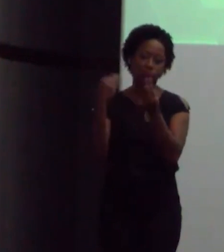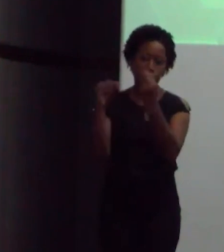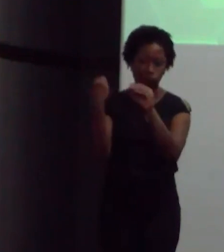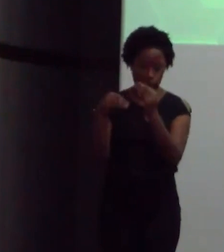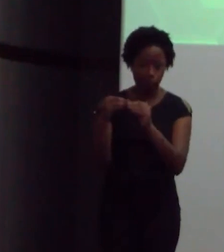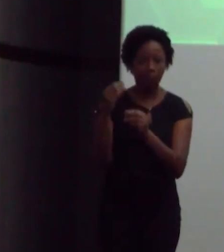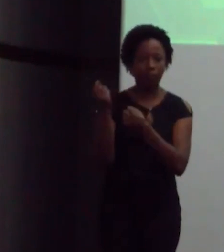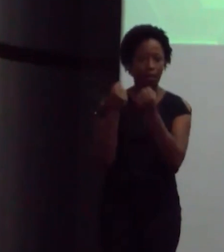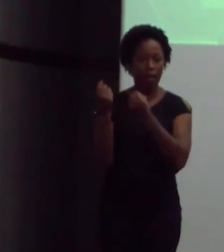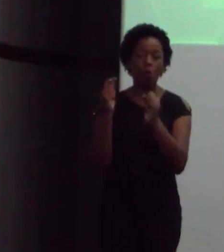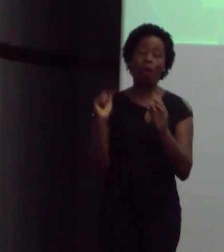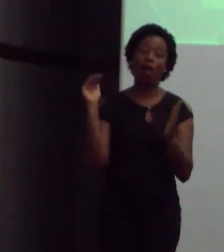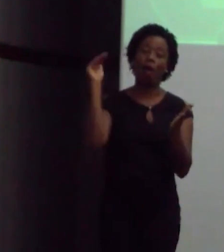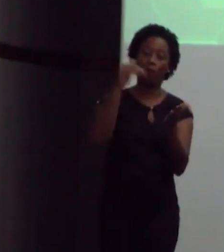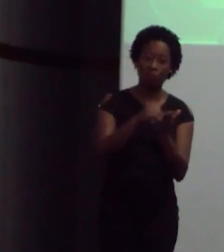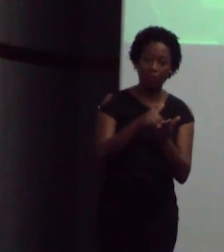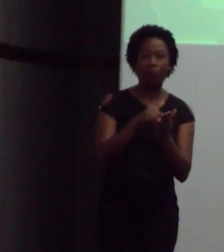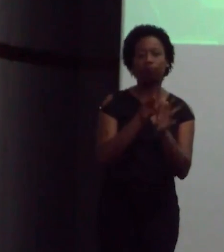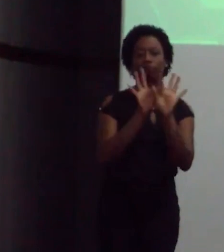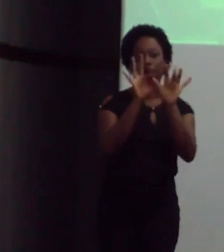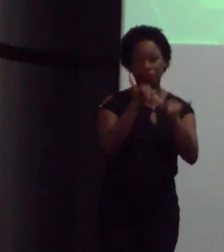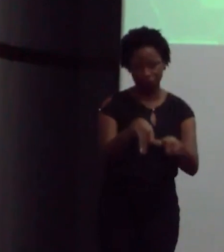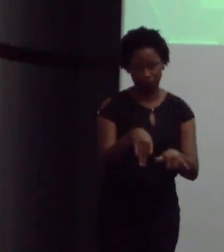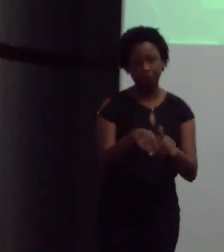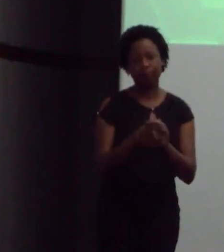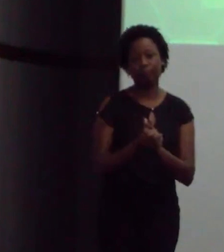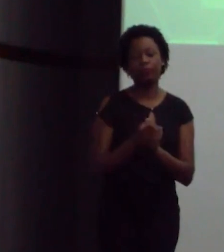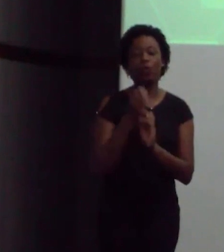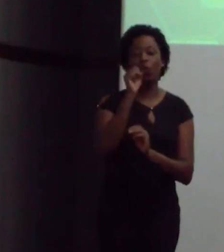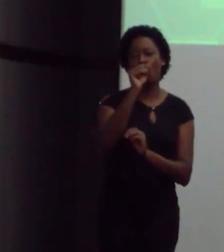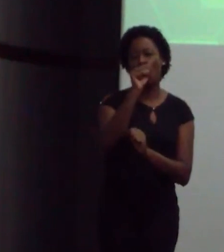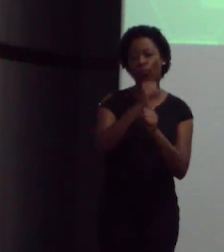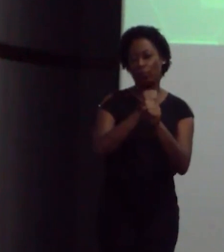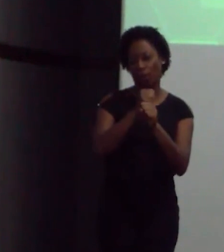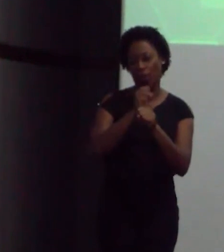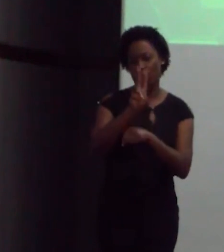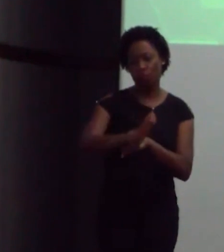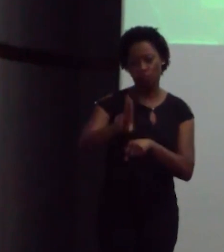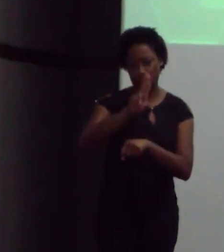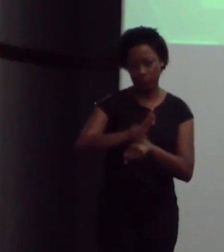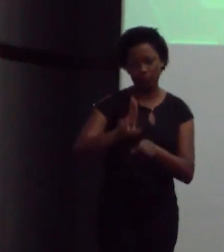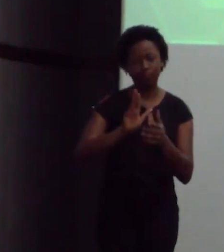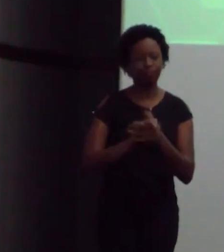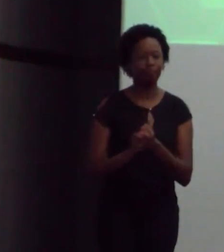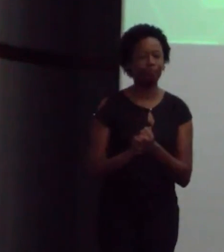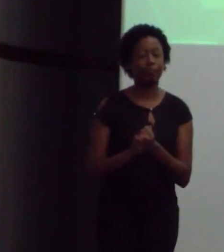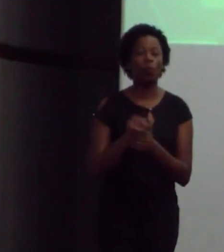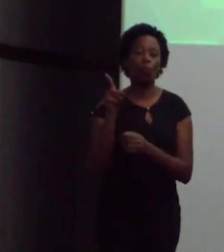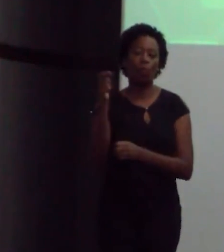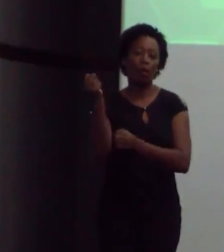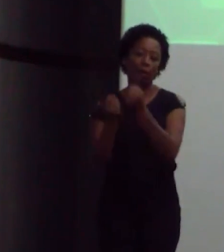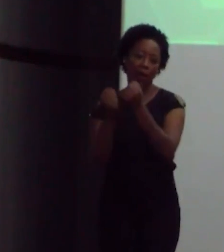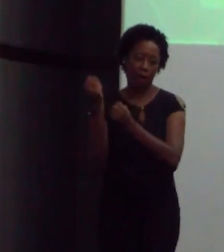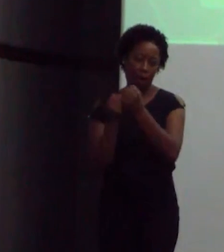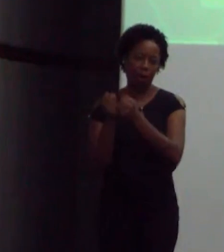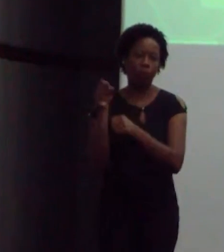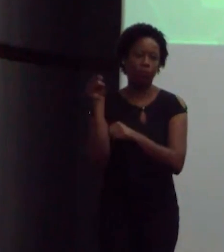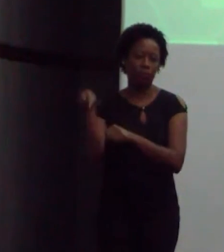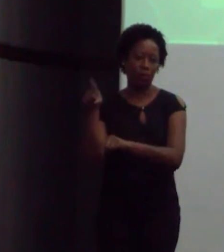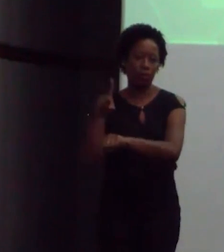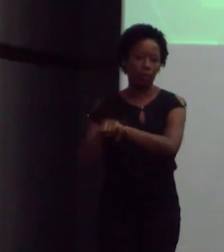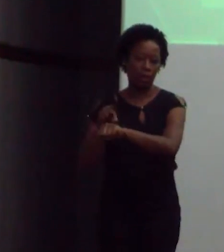aposentadoria, vamos chamar assim, num prazo de oito anos, mais ou menos, um carro elétrico, na matriz